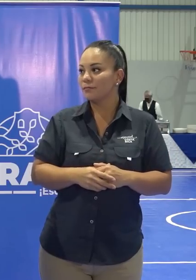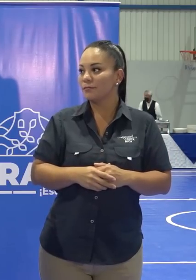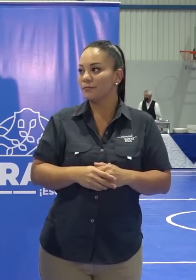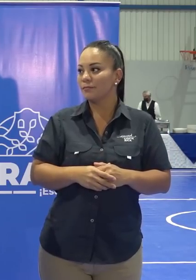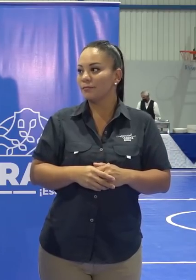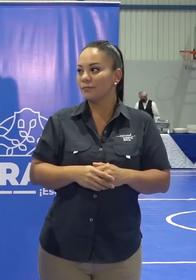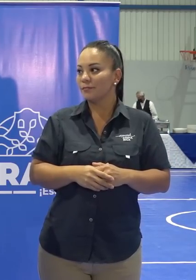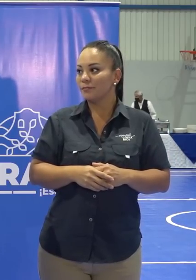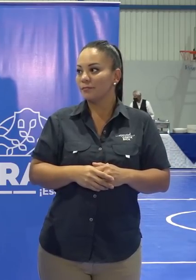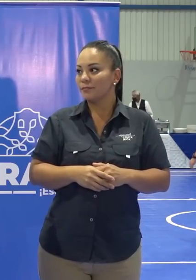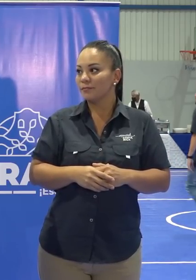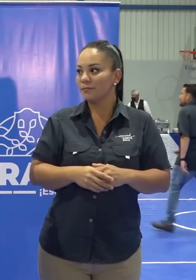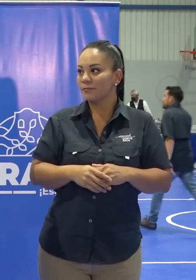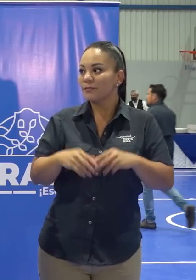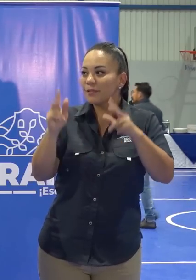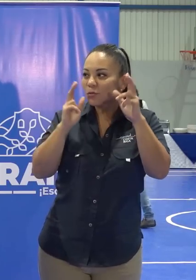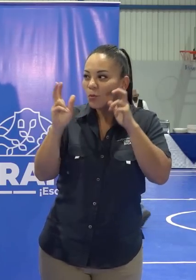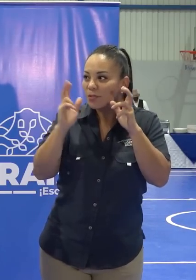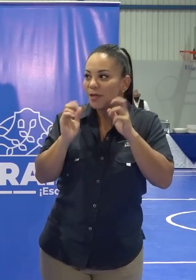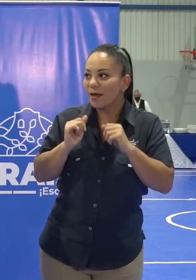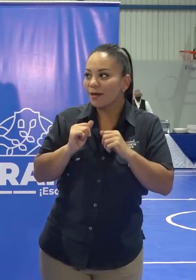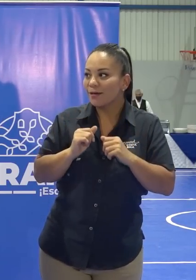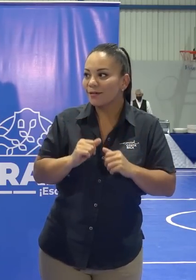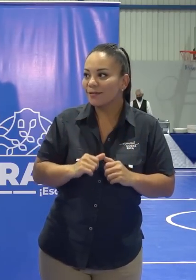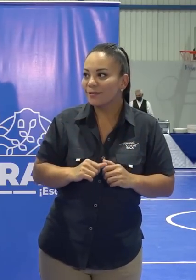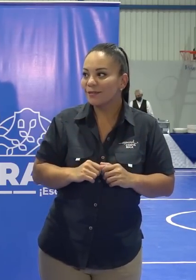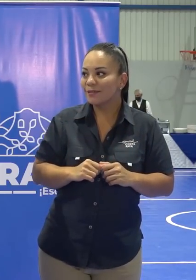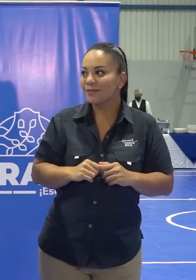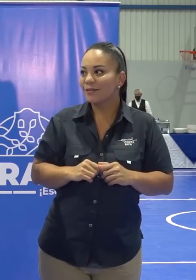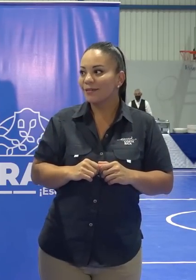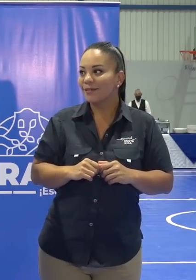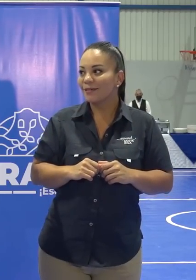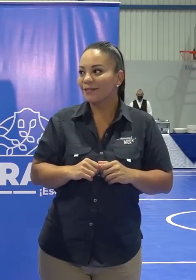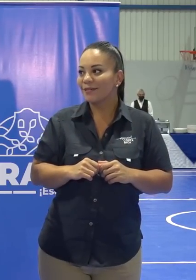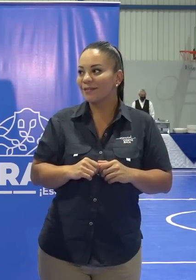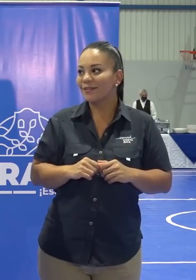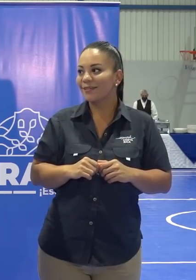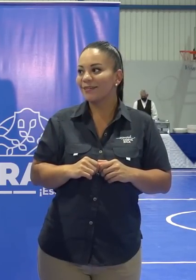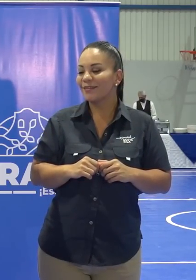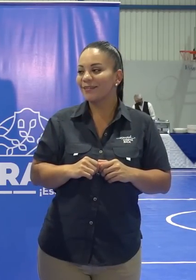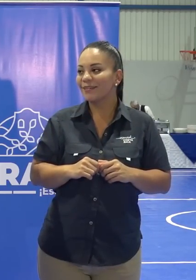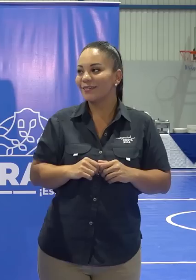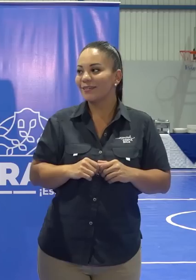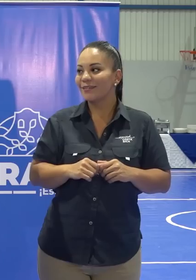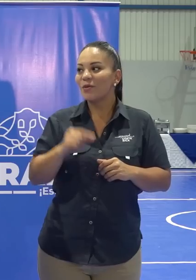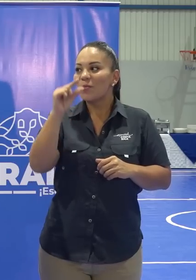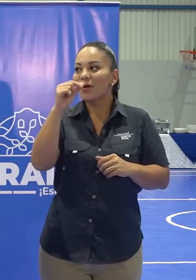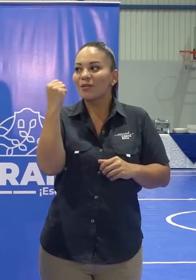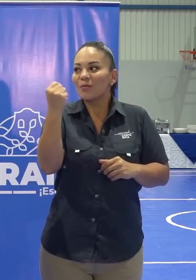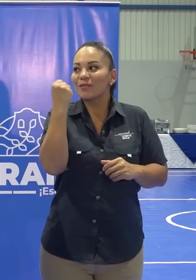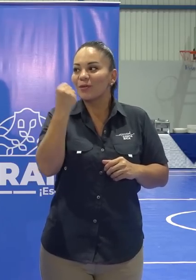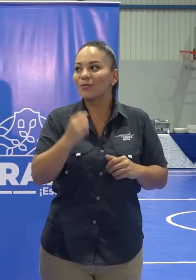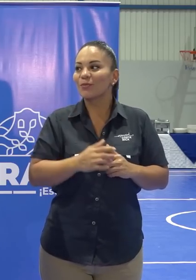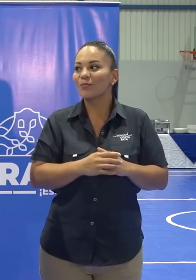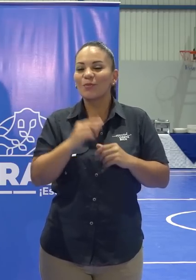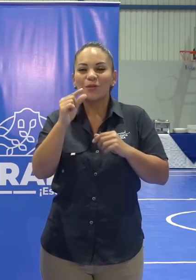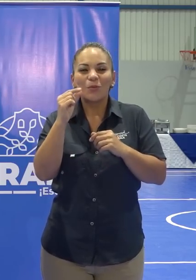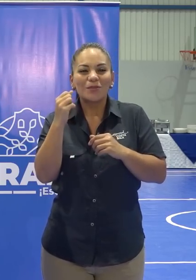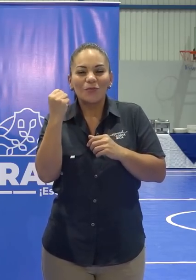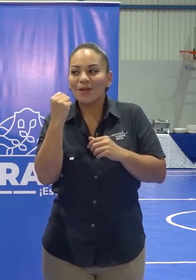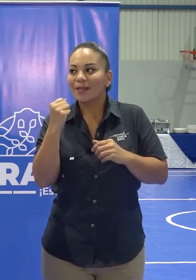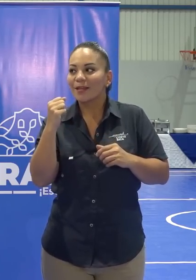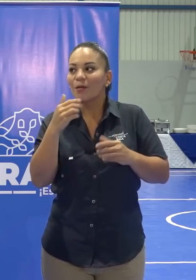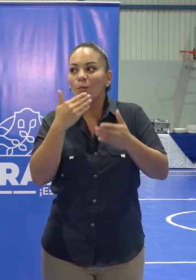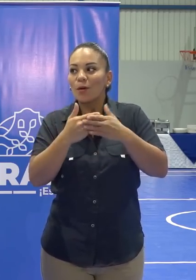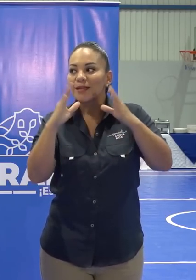Hola, ¿se escucha así o así? Como así. A ver, un poquito más duro, Alessandro. Alessandro, por favor.